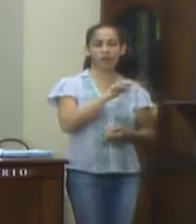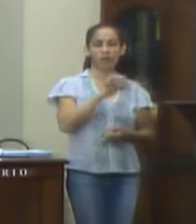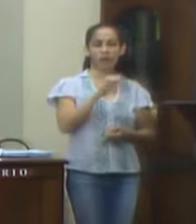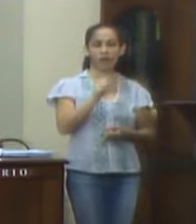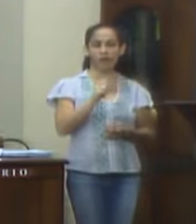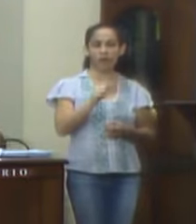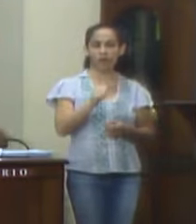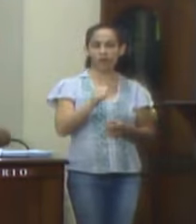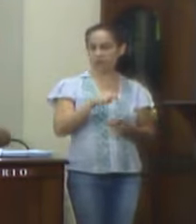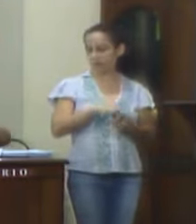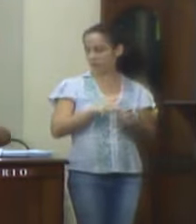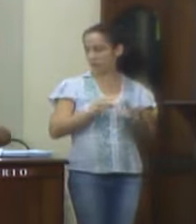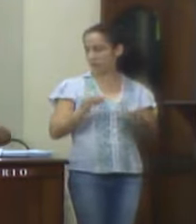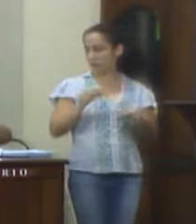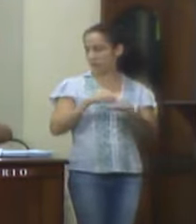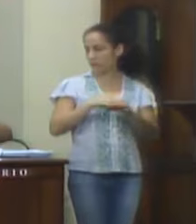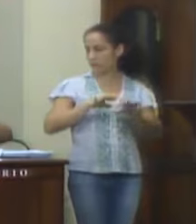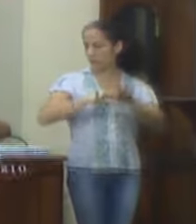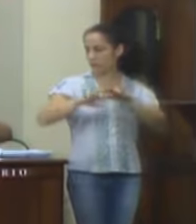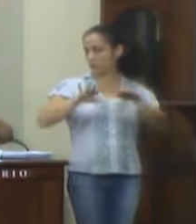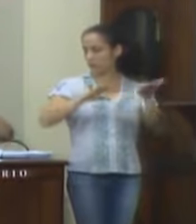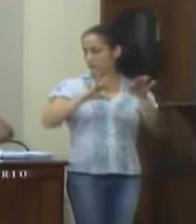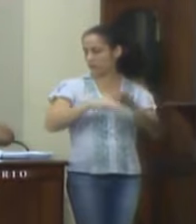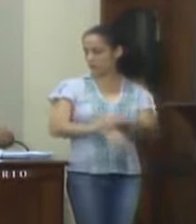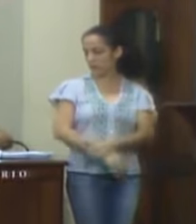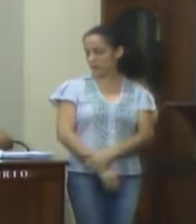plenário e votadas em separado.